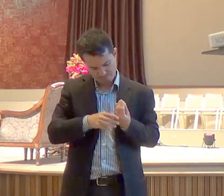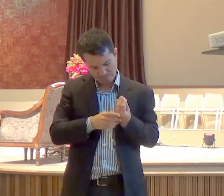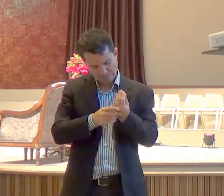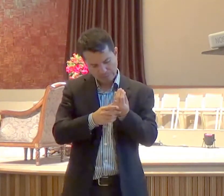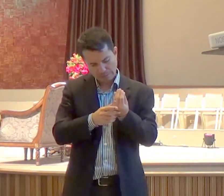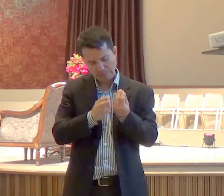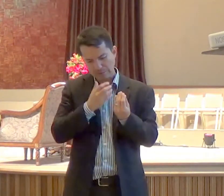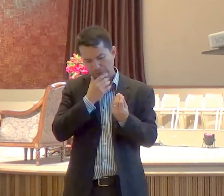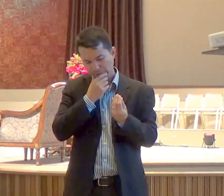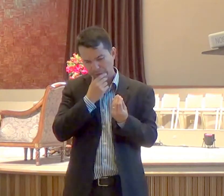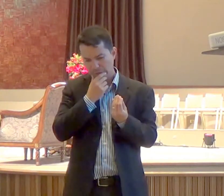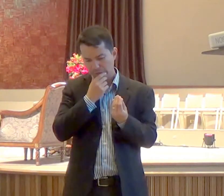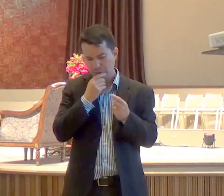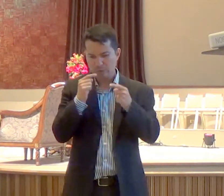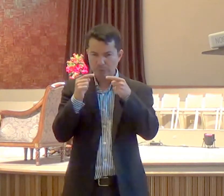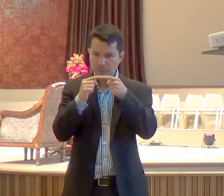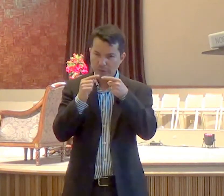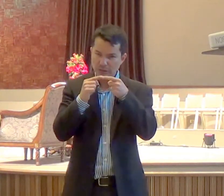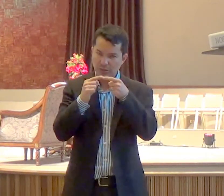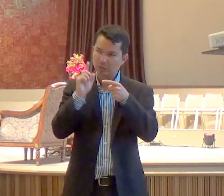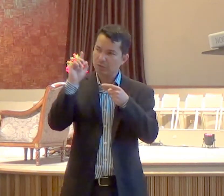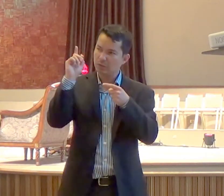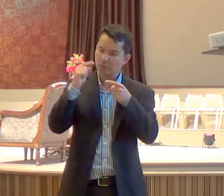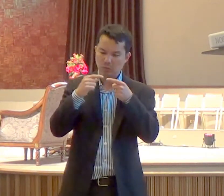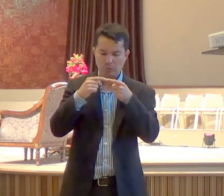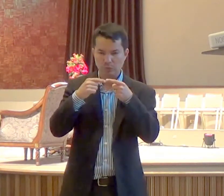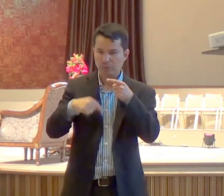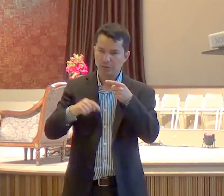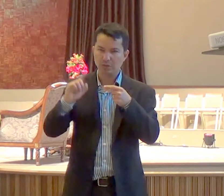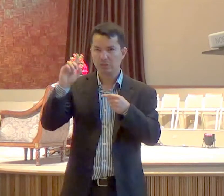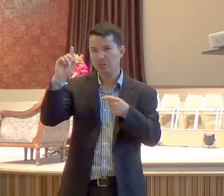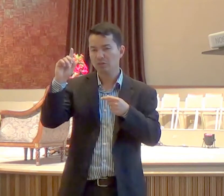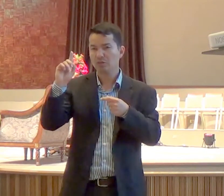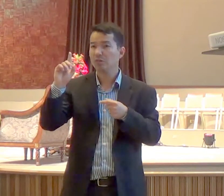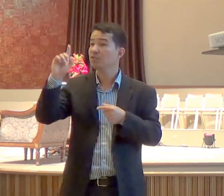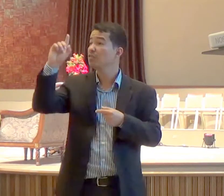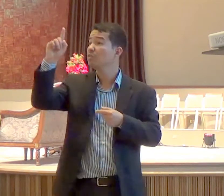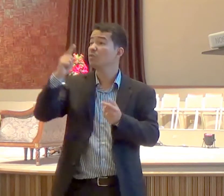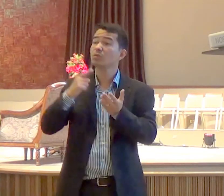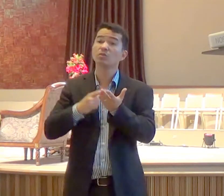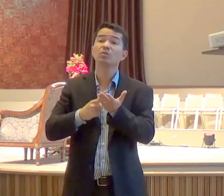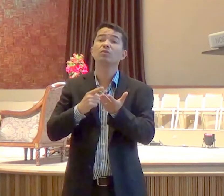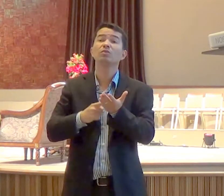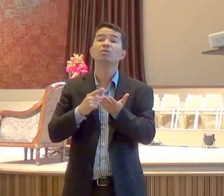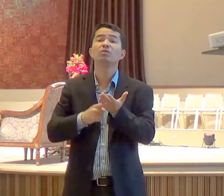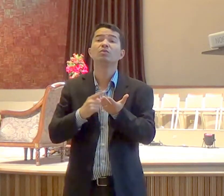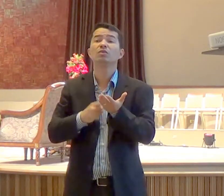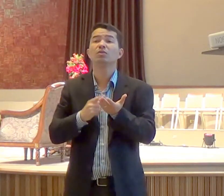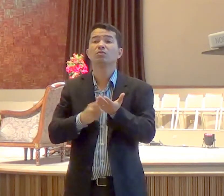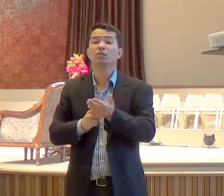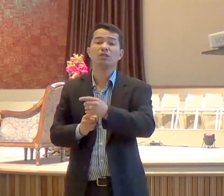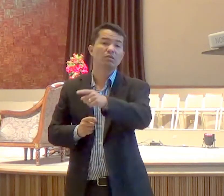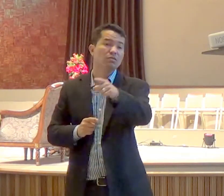você não veio aqui a toa hoje, Deus tinha um encontro marcado com você, esse encontro não terminou ainda,